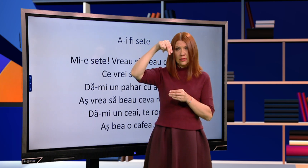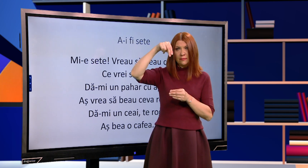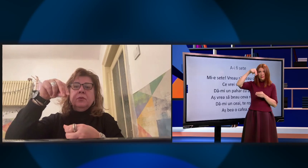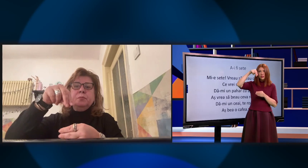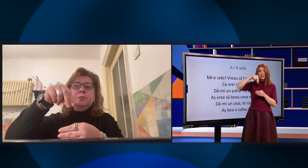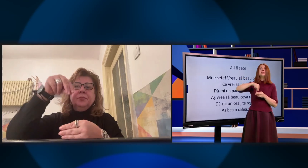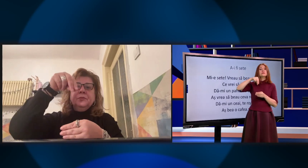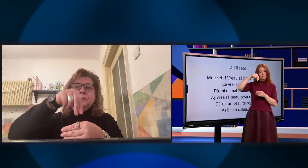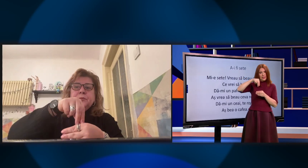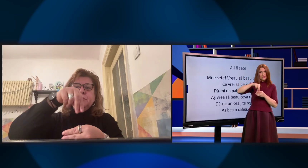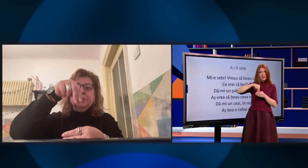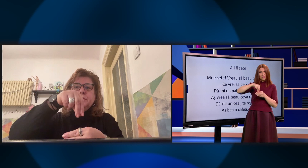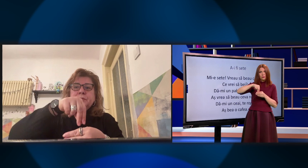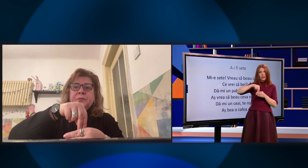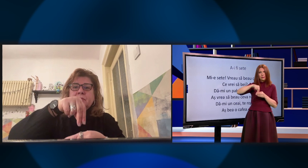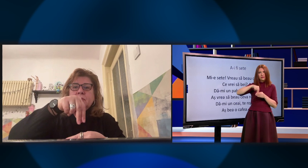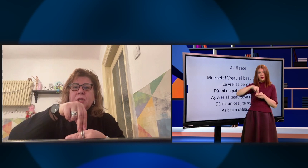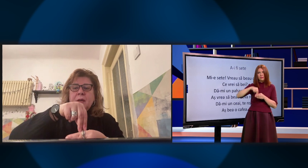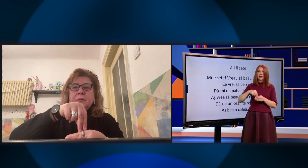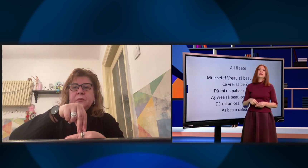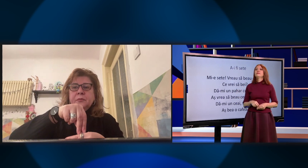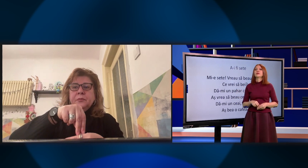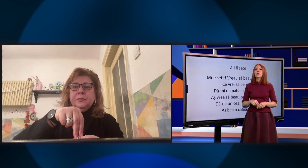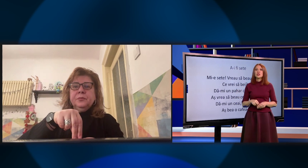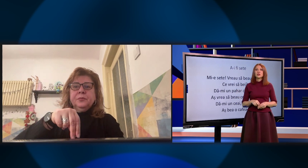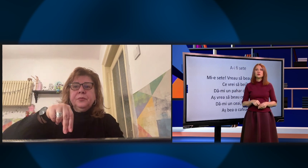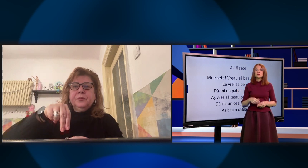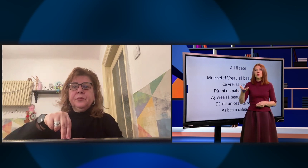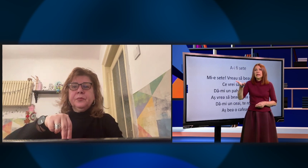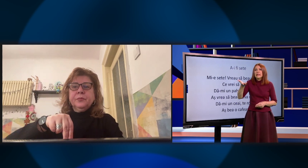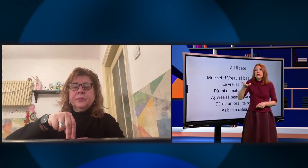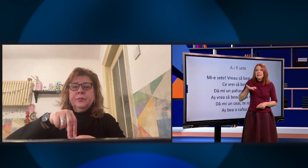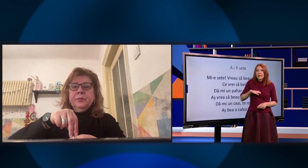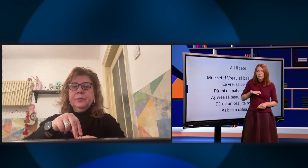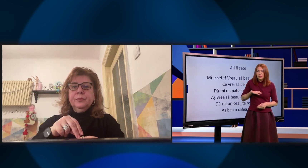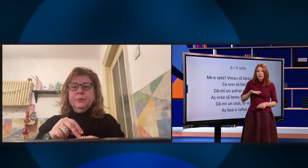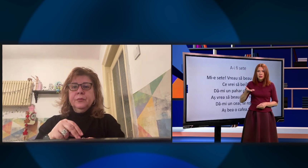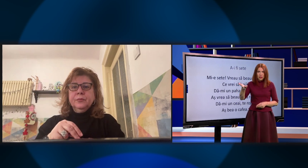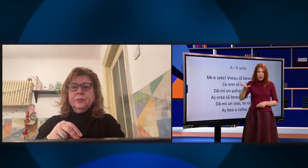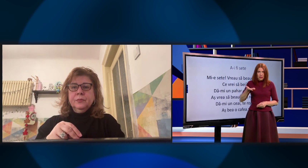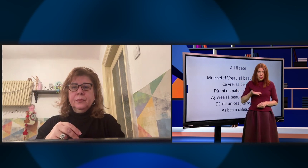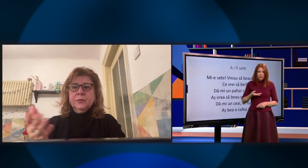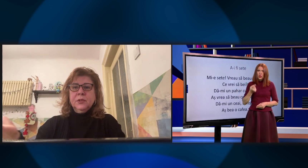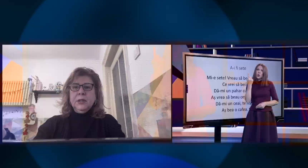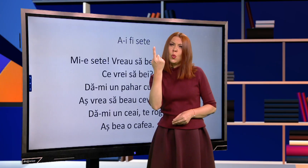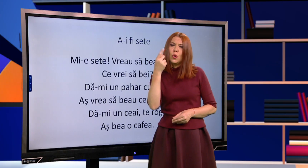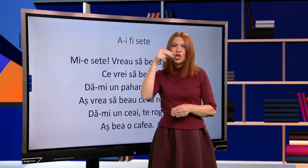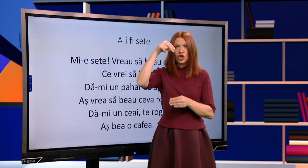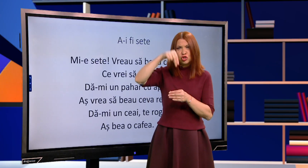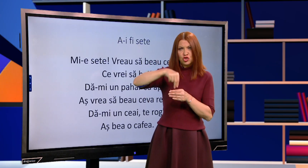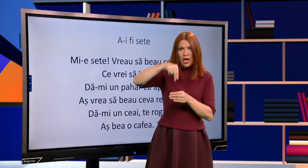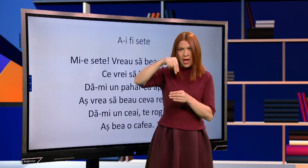Pliculețul îl imaginezi? Exact. Îl pui în apă fierbinte. Și atunci spun. Dă-mi. Dă-mi.